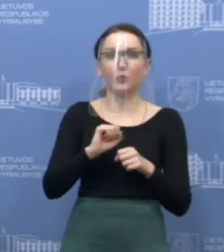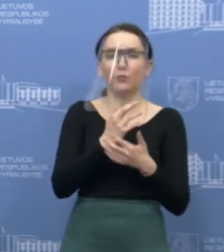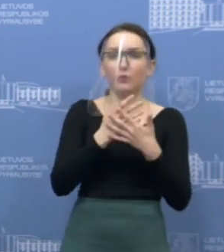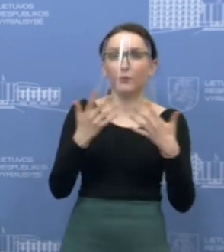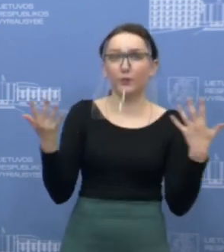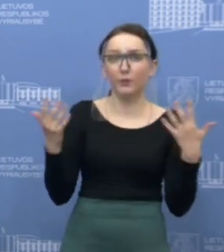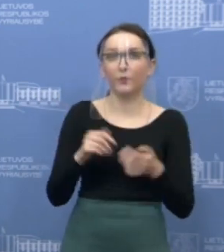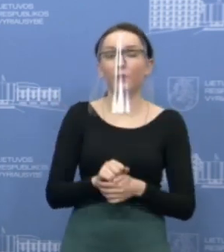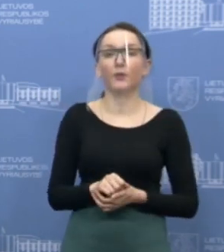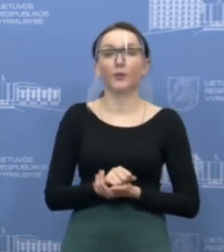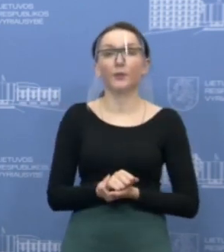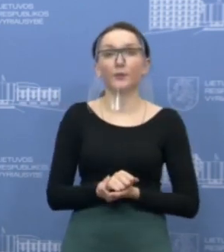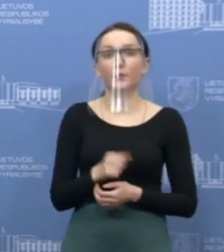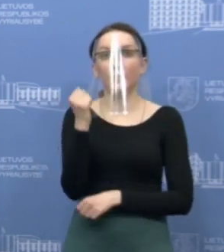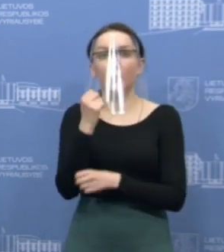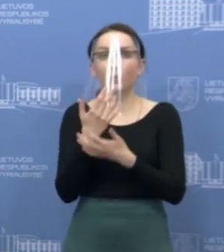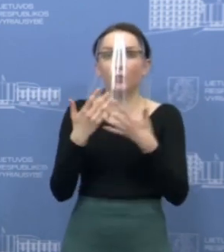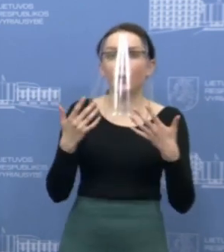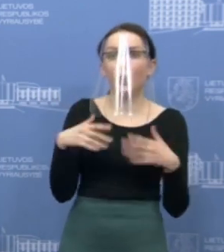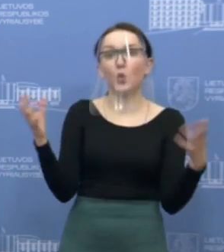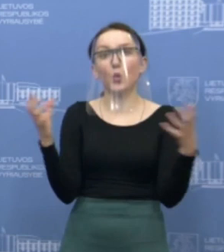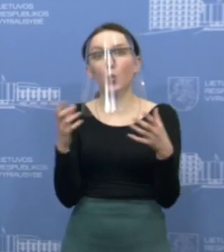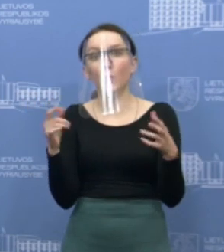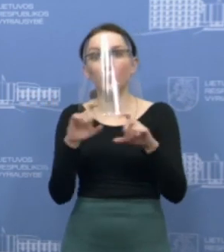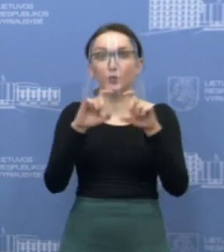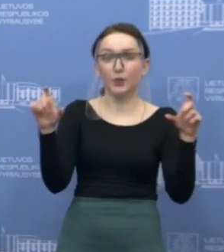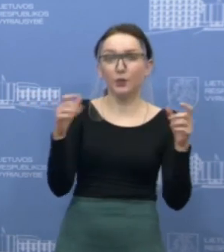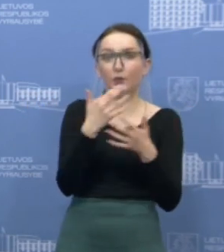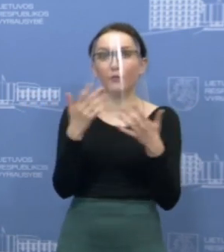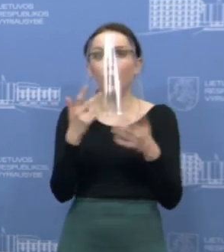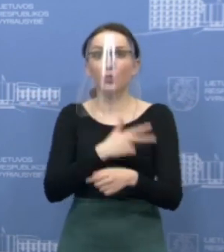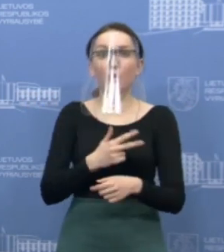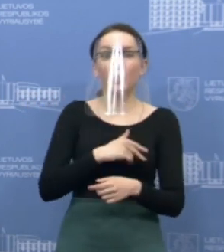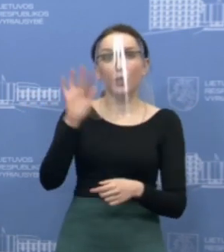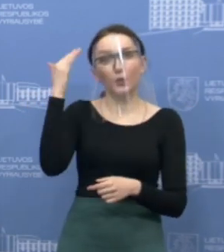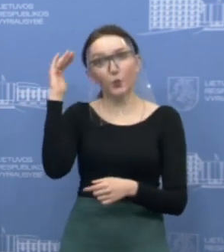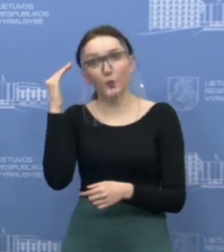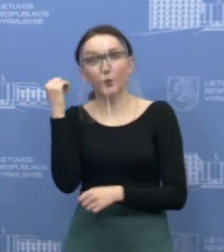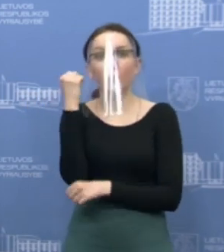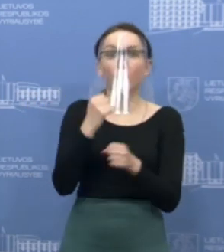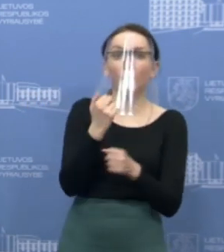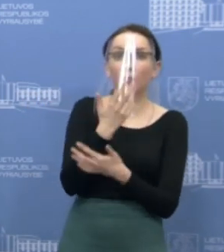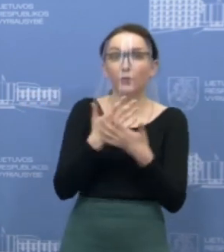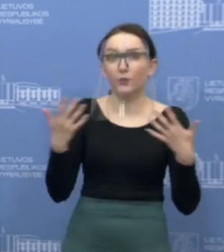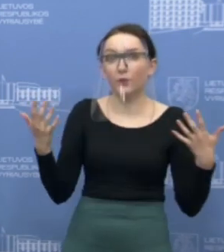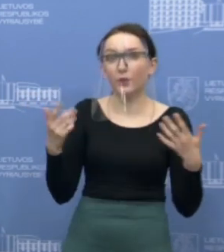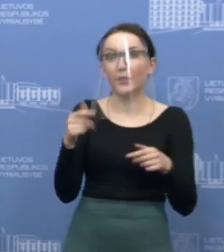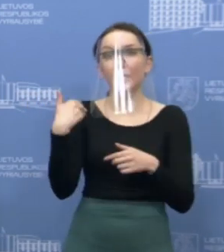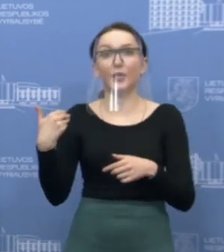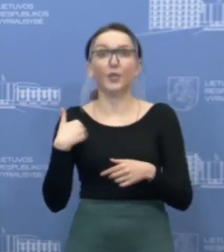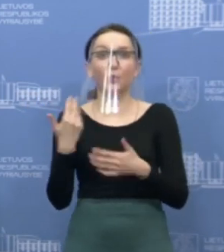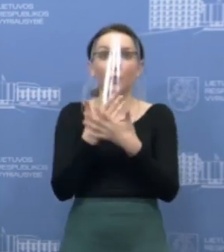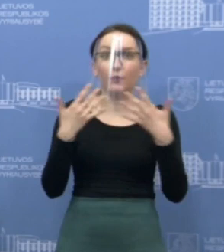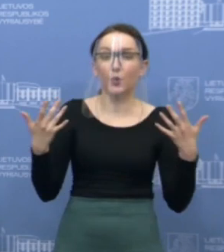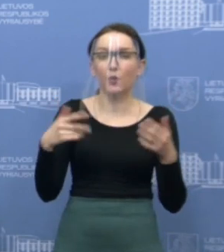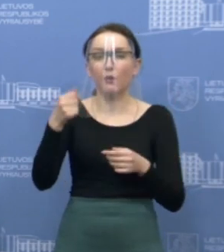įstaigų, personalo ir pacientų, globos įstaigų, socialinės rūpybos klientų